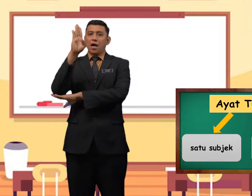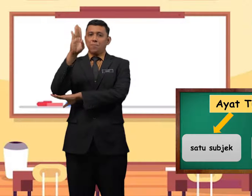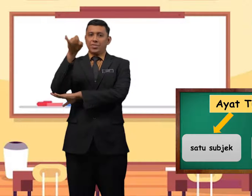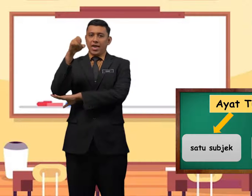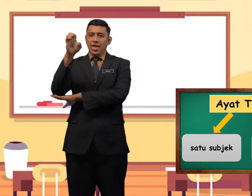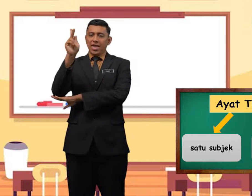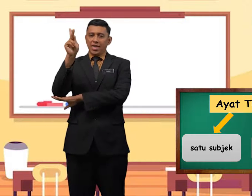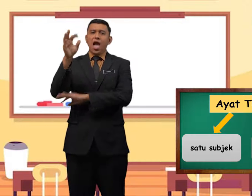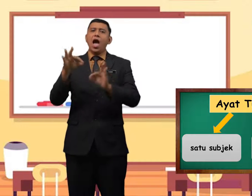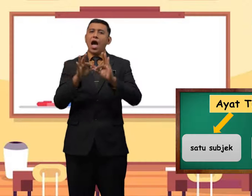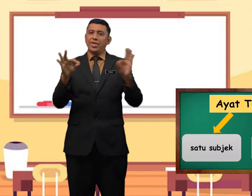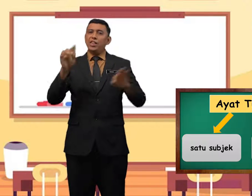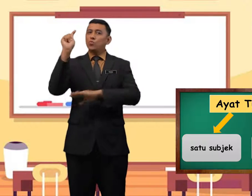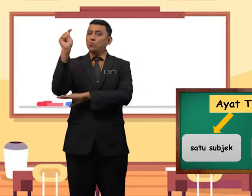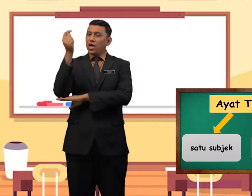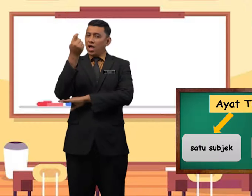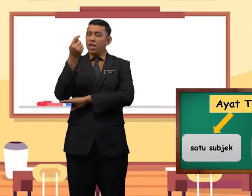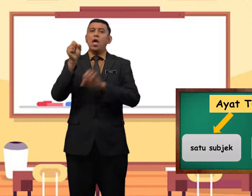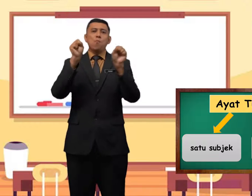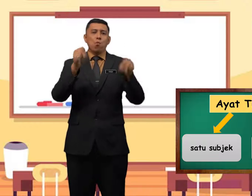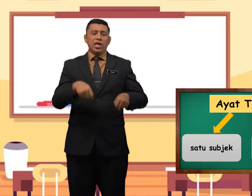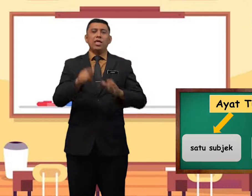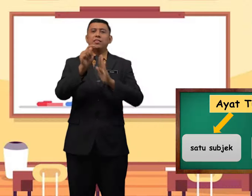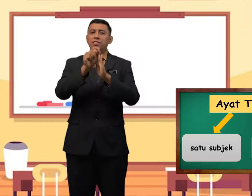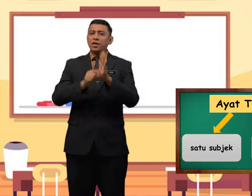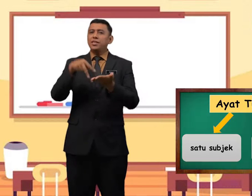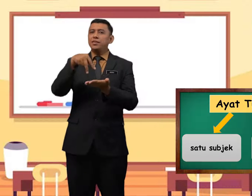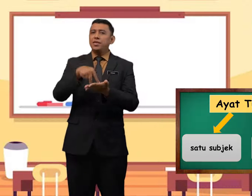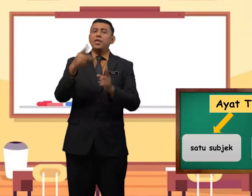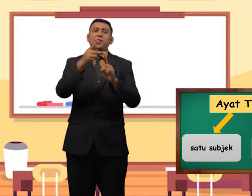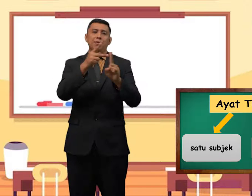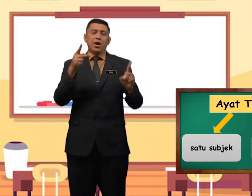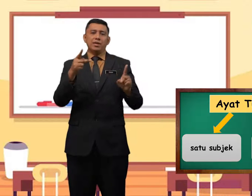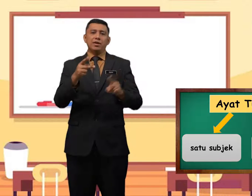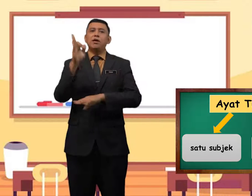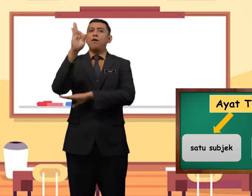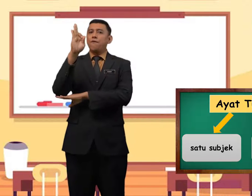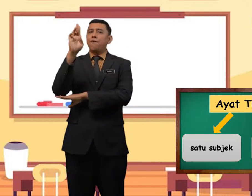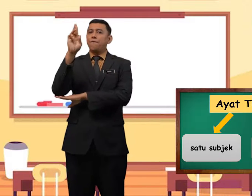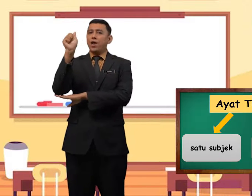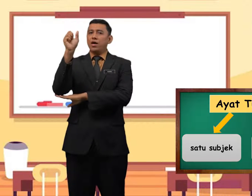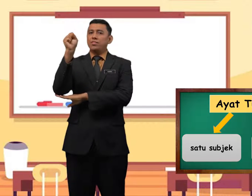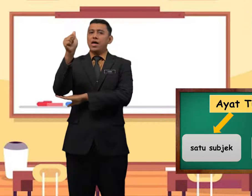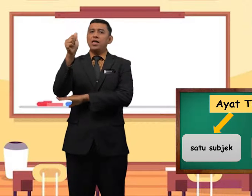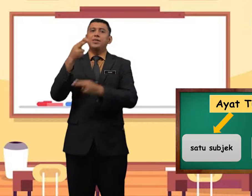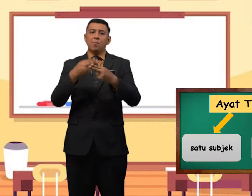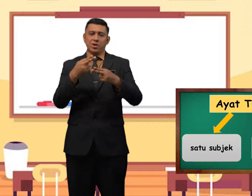subjek ayat tunggal boleh terdiri daripada frasa nama.